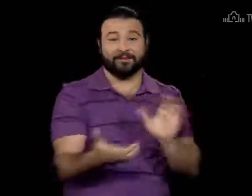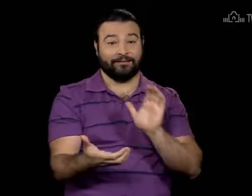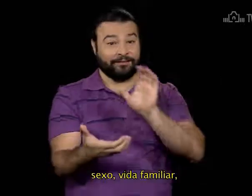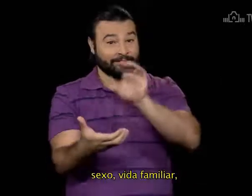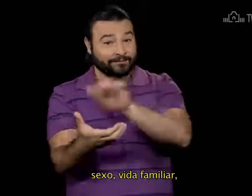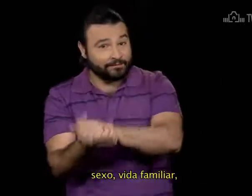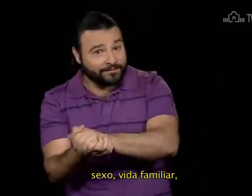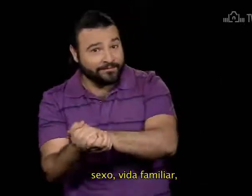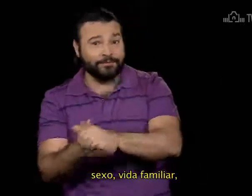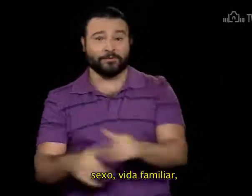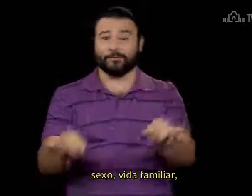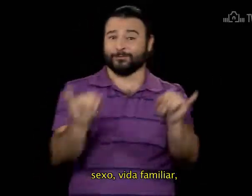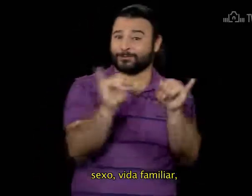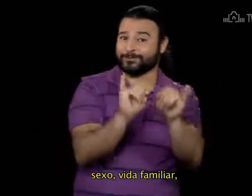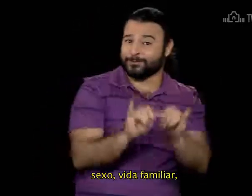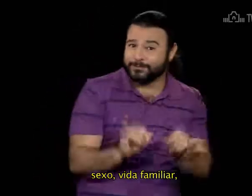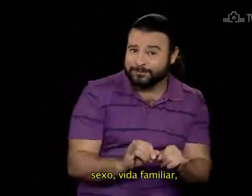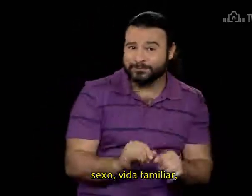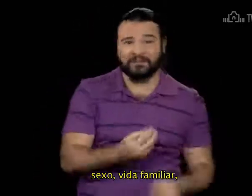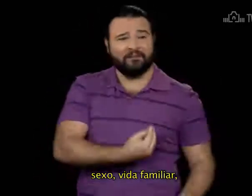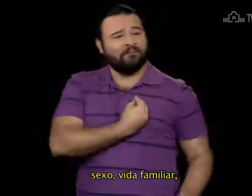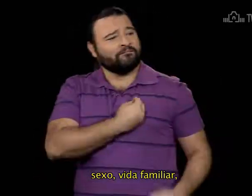Sexo, Vida familiar,